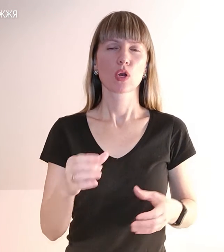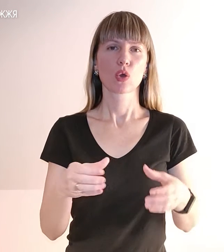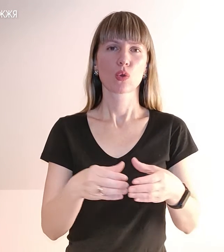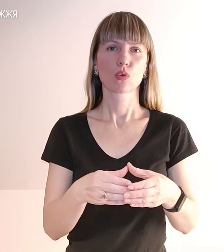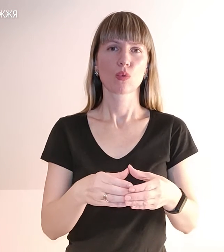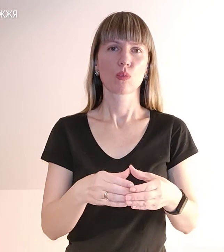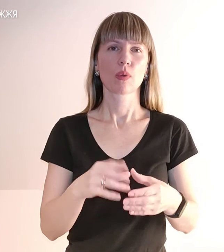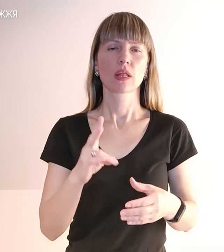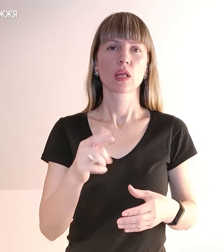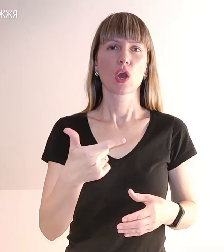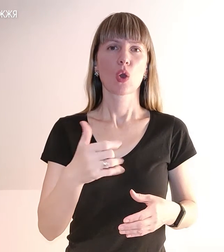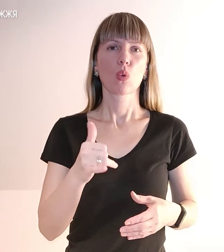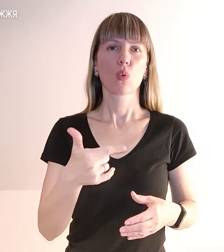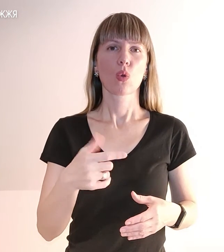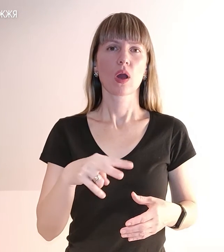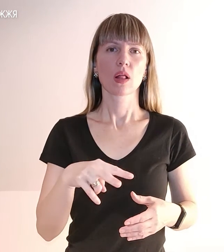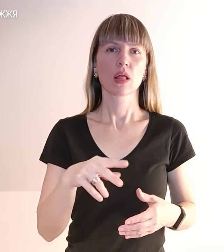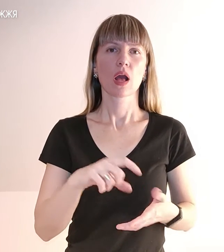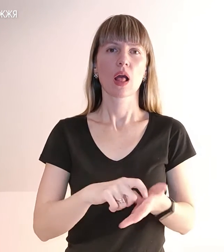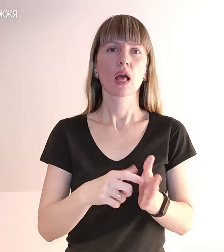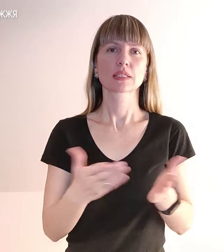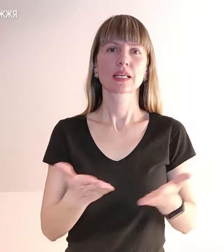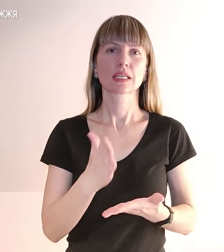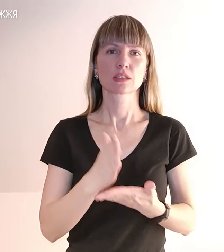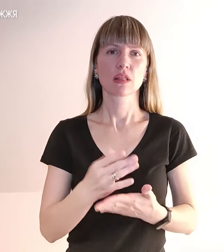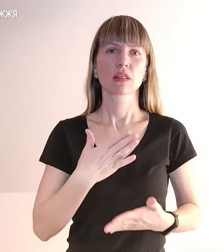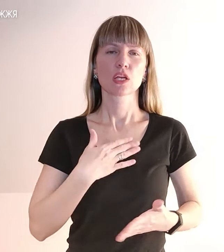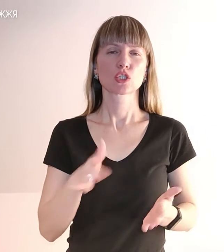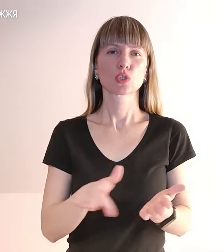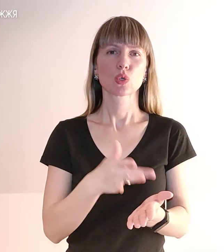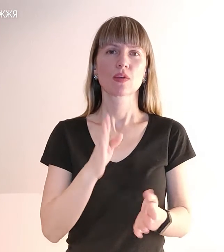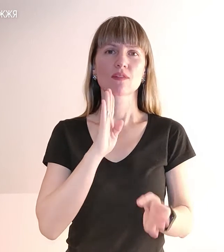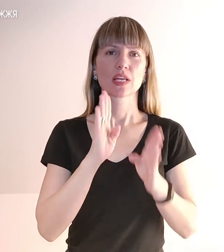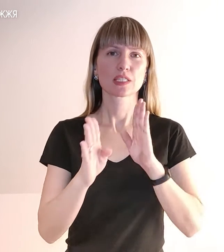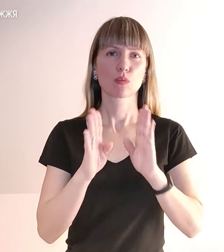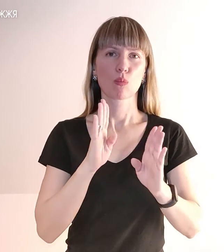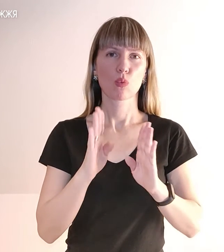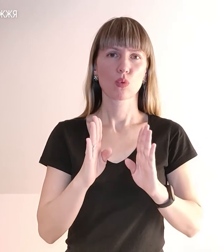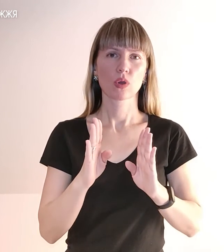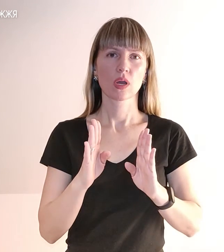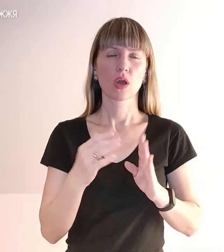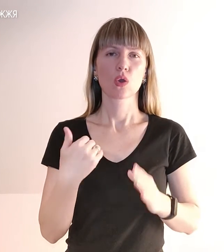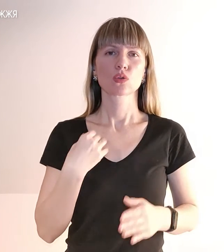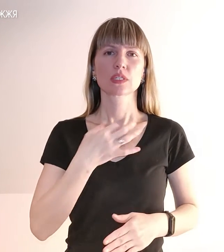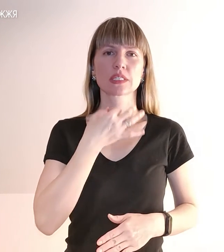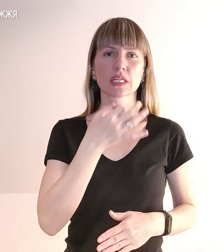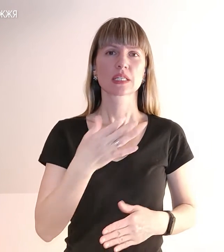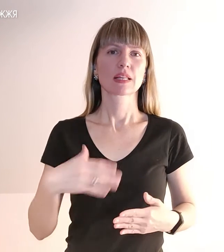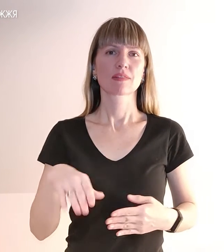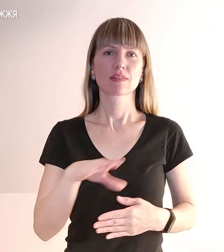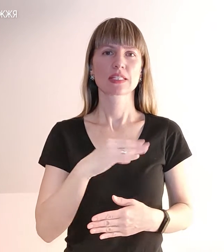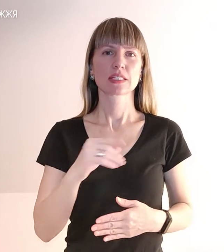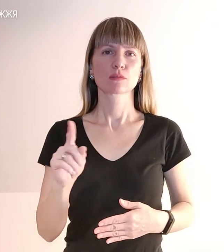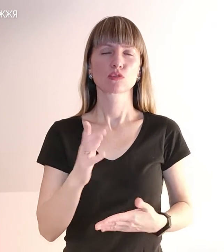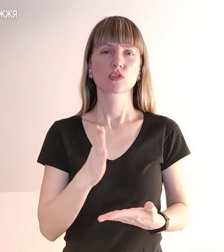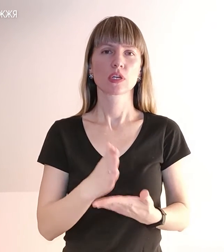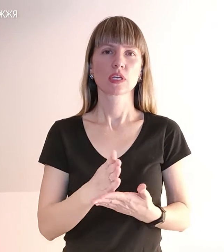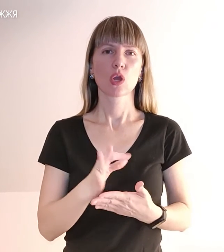Classroom, які існують, на наших сторінках Facebook. Хочу сказати всім, що є офіційна сторінка